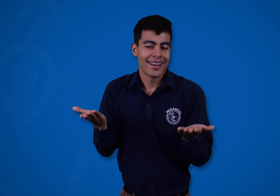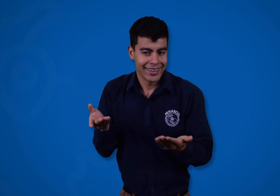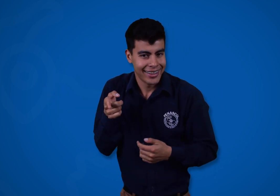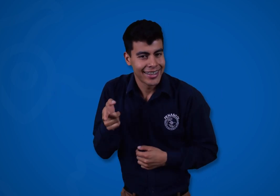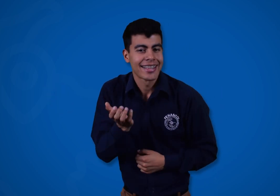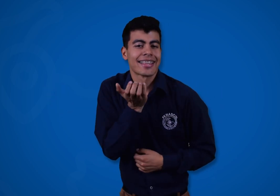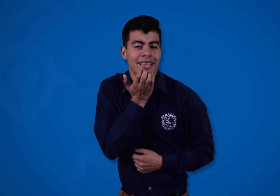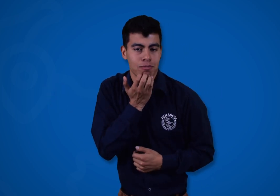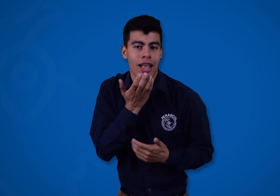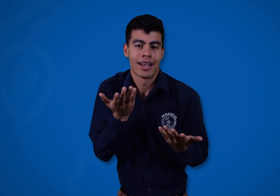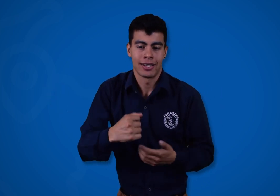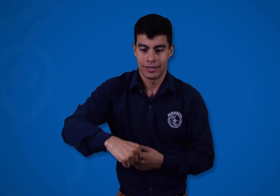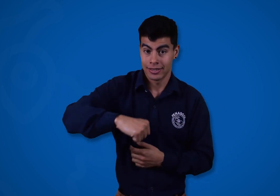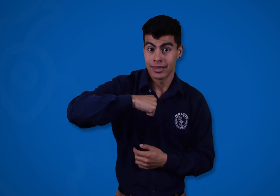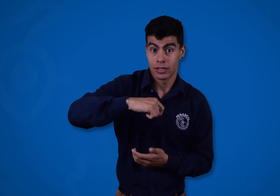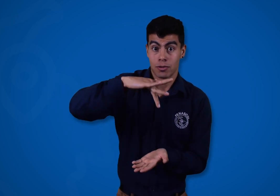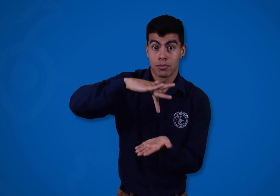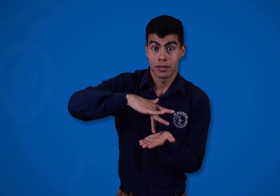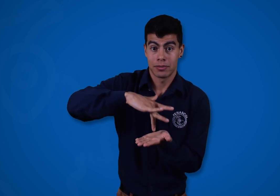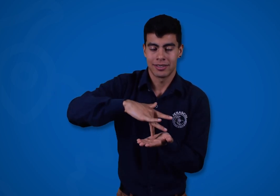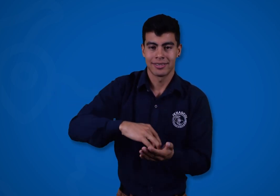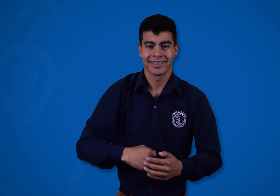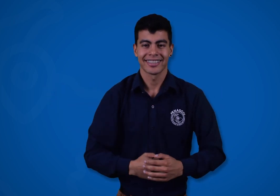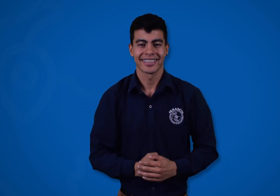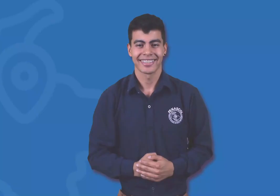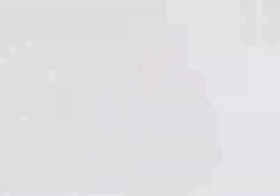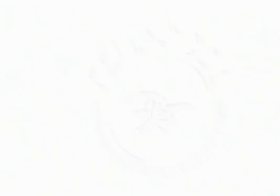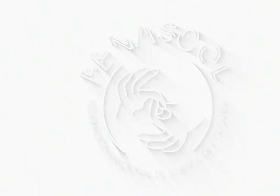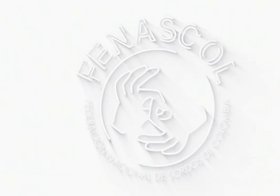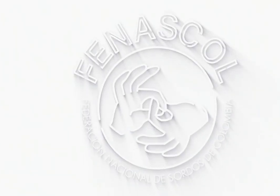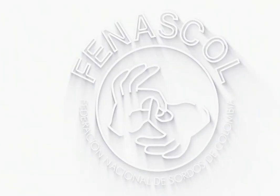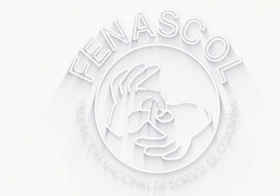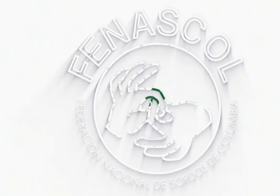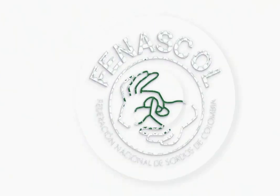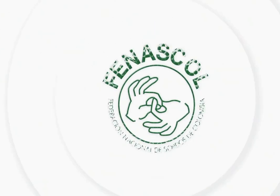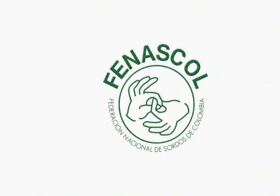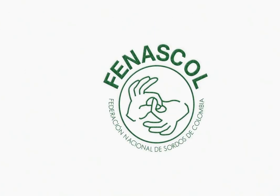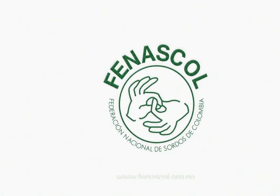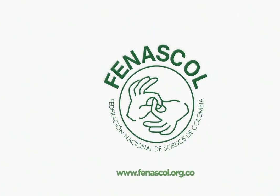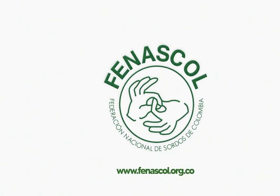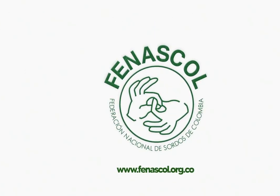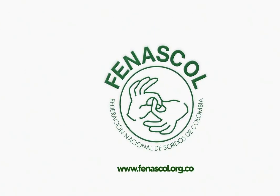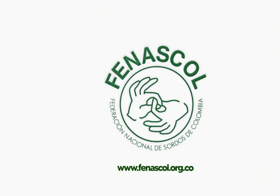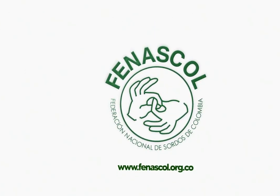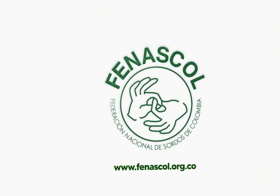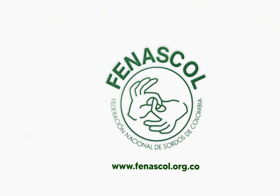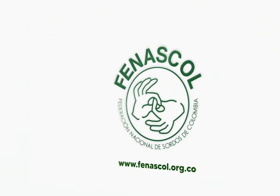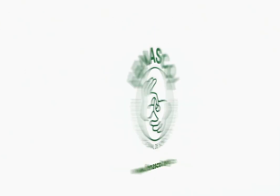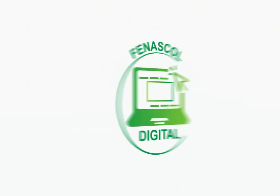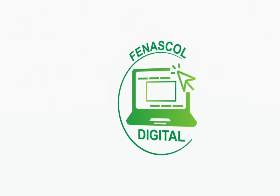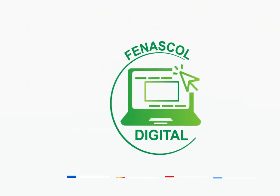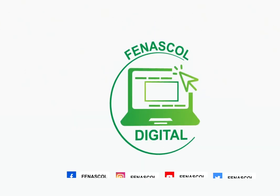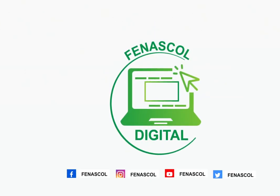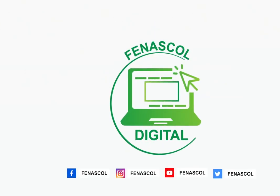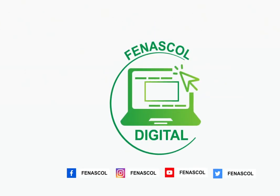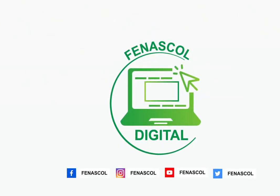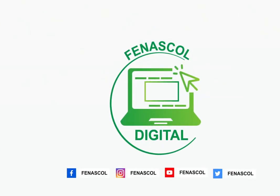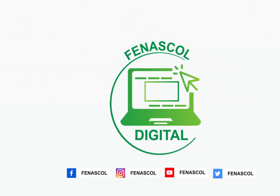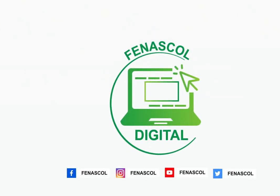comunidad sorda. Eso es parte del derecho a la participación. Eso es parte del derecho la participación. Eso